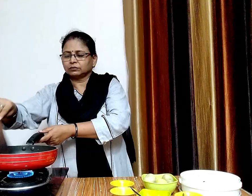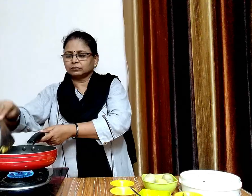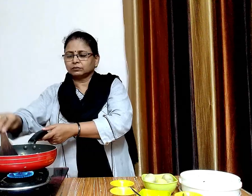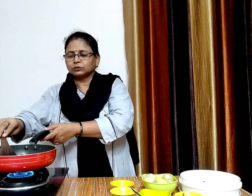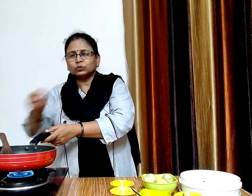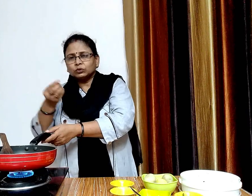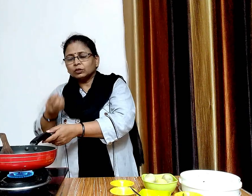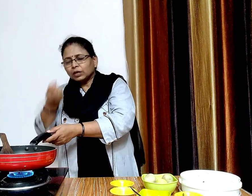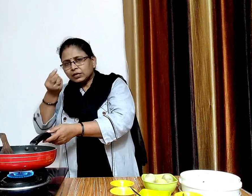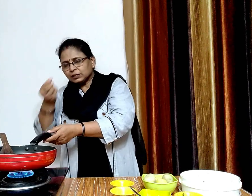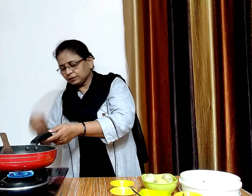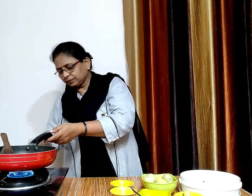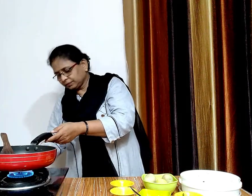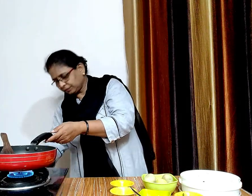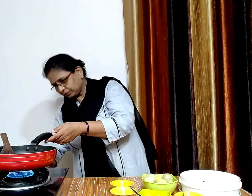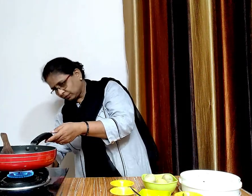इसे हम मेडियम फ्लेम पर पका लेंगे